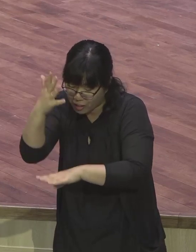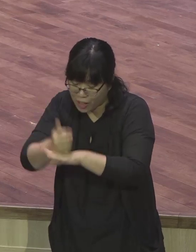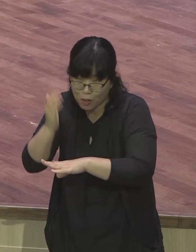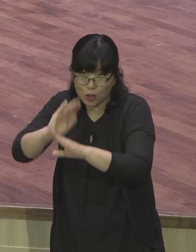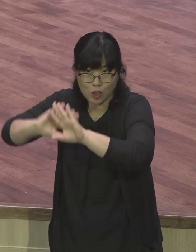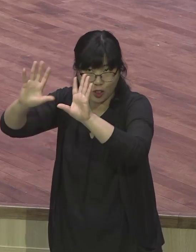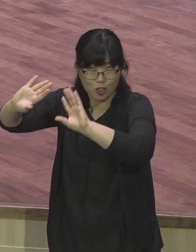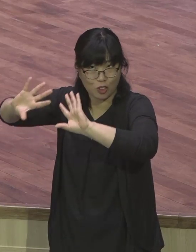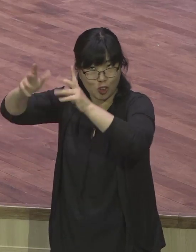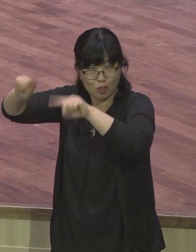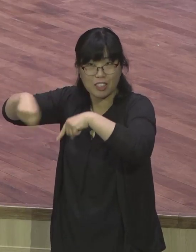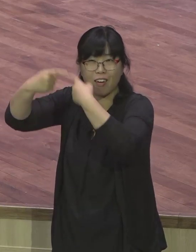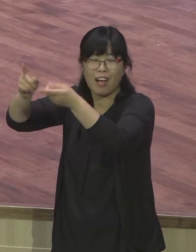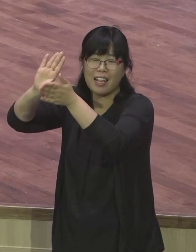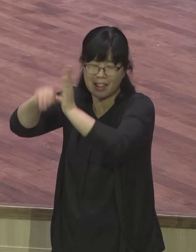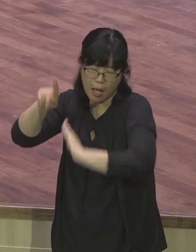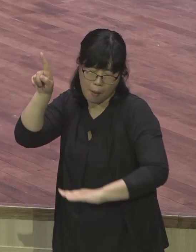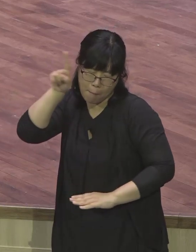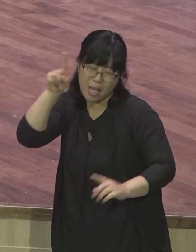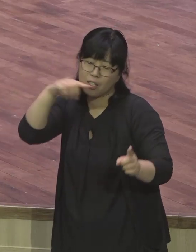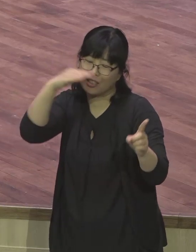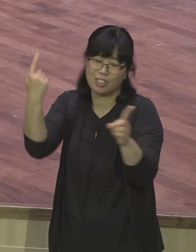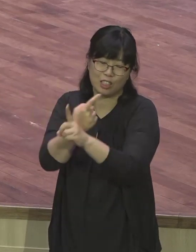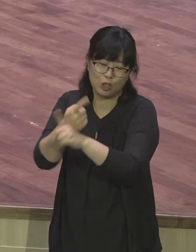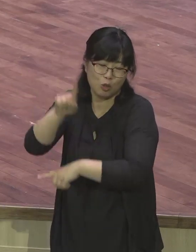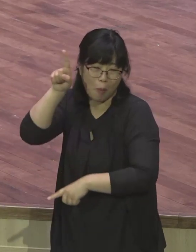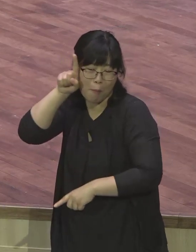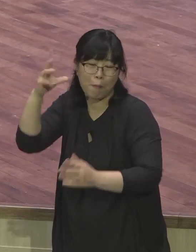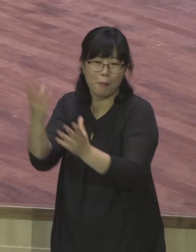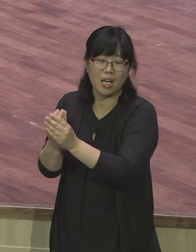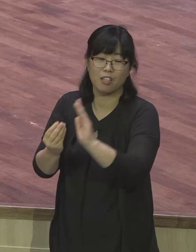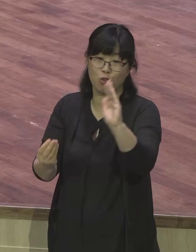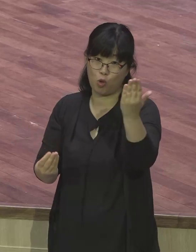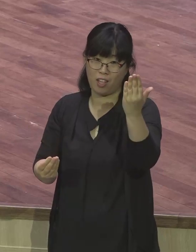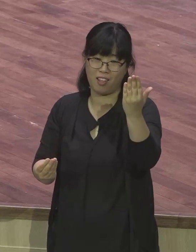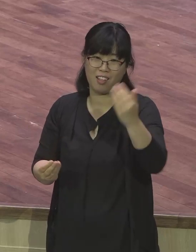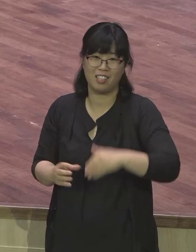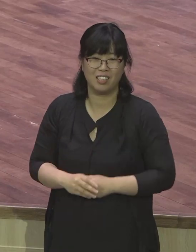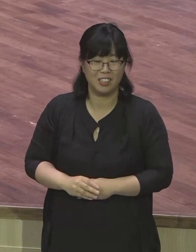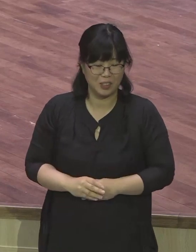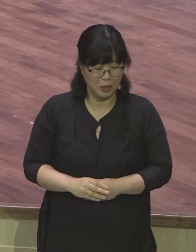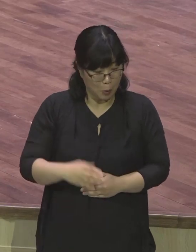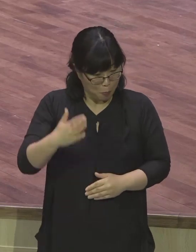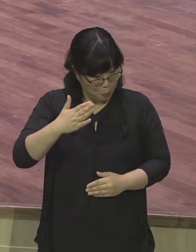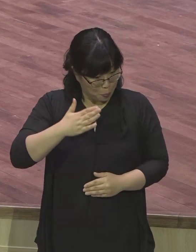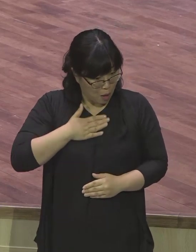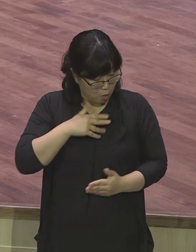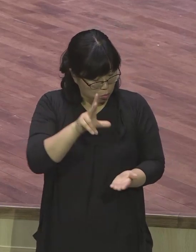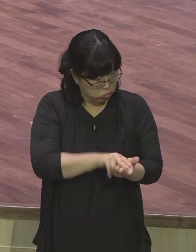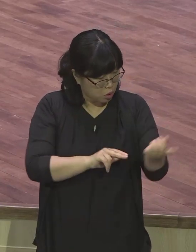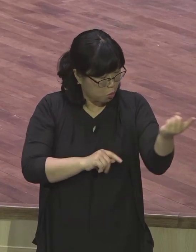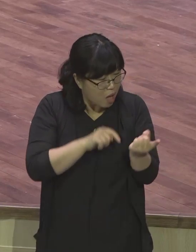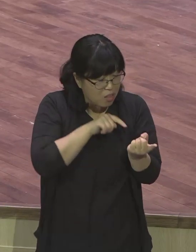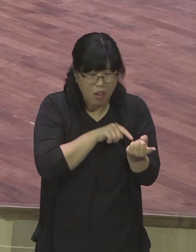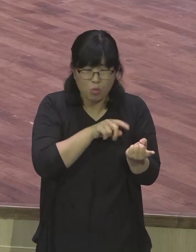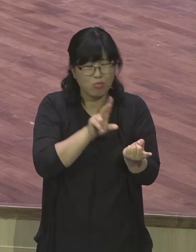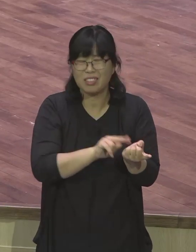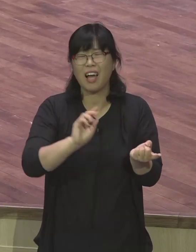나에게 있는 문제가 내게 문제가 되지 않는 것이 참된 치유된 것입니다 그리고 그리스도 안에